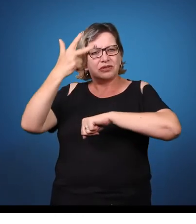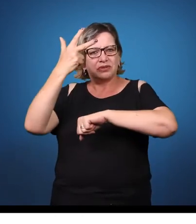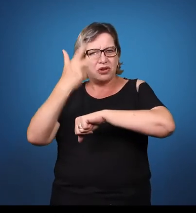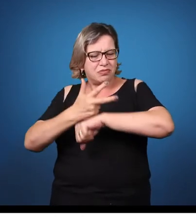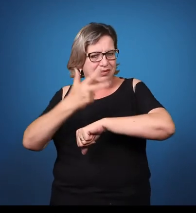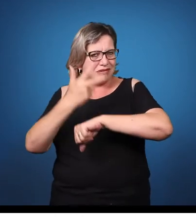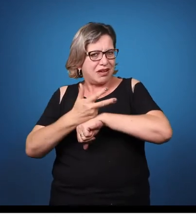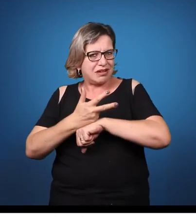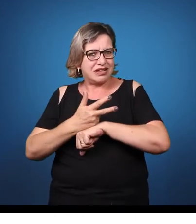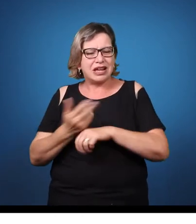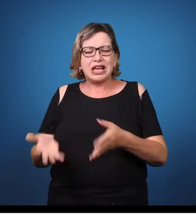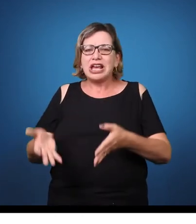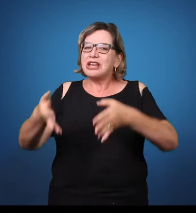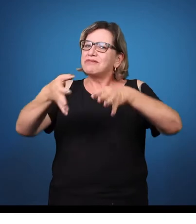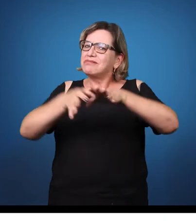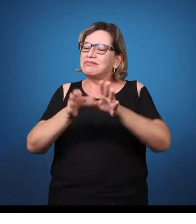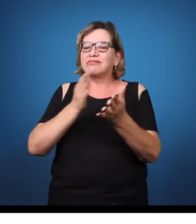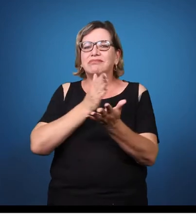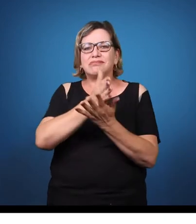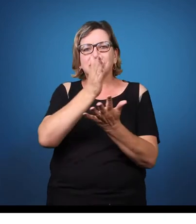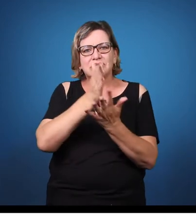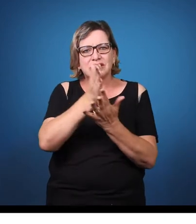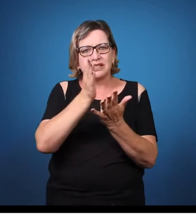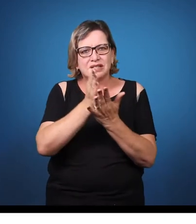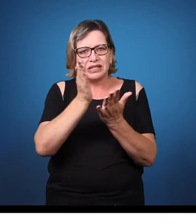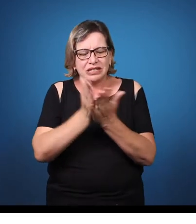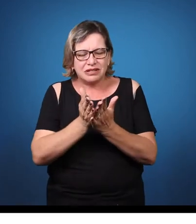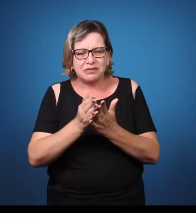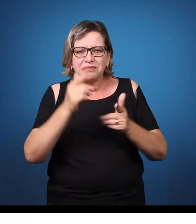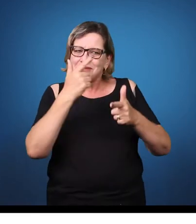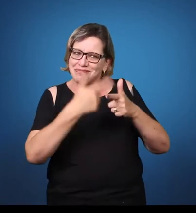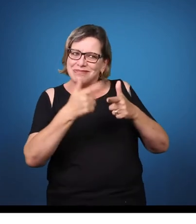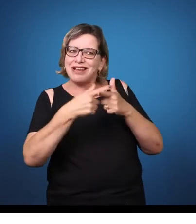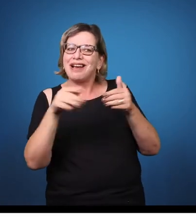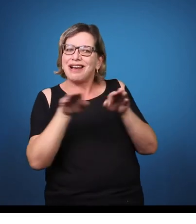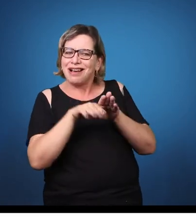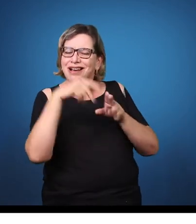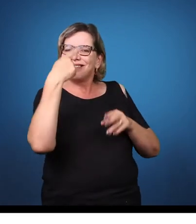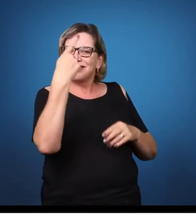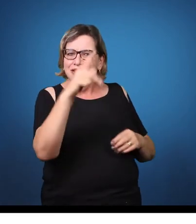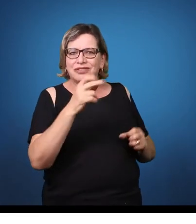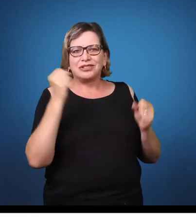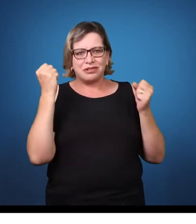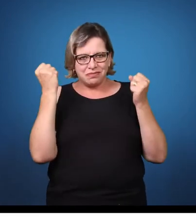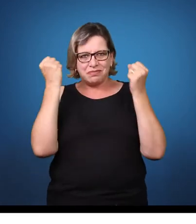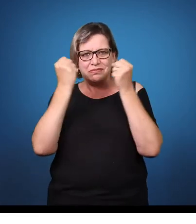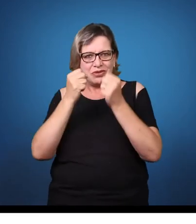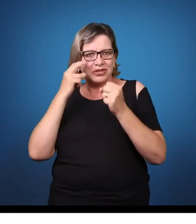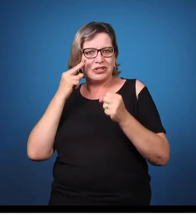audiência. Muito obrigado por estar conosco. Até a próxima. Tchau! Tchau! Tchau! Tchau!